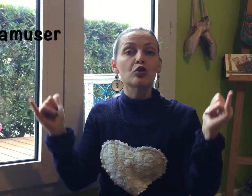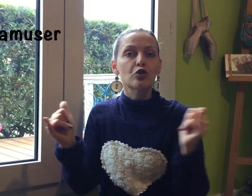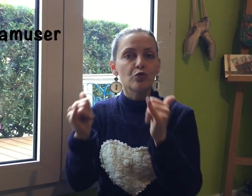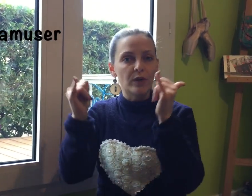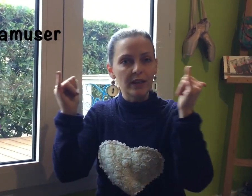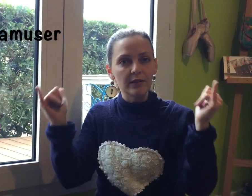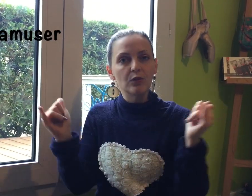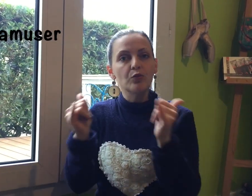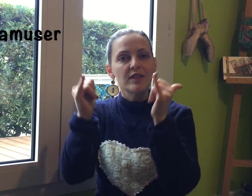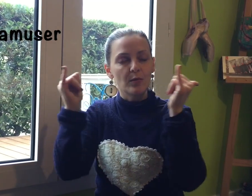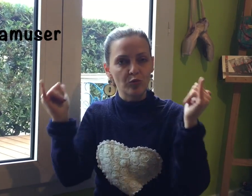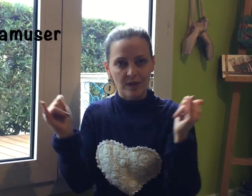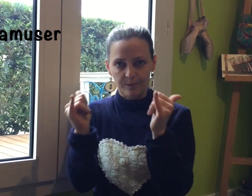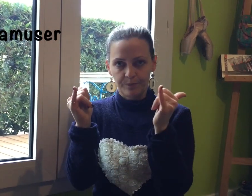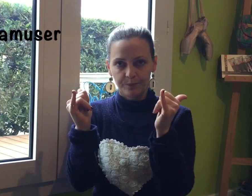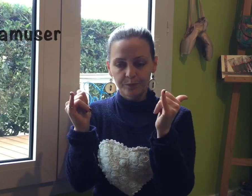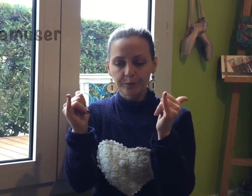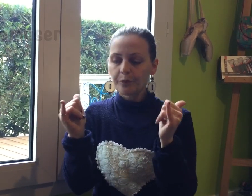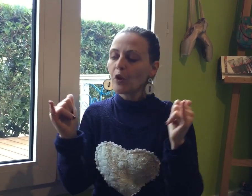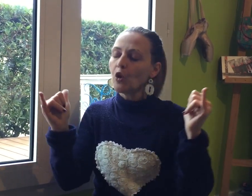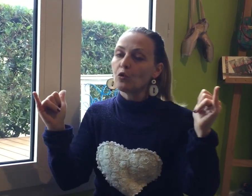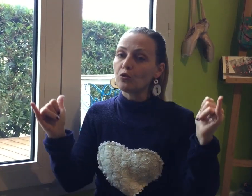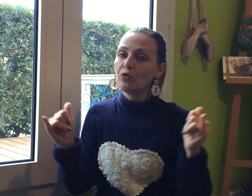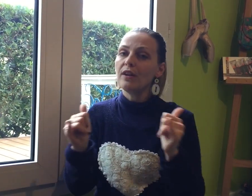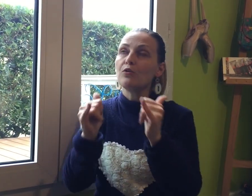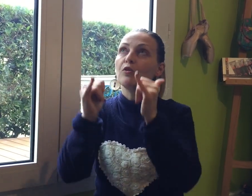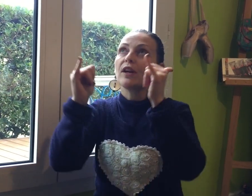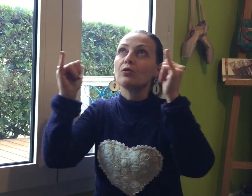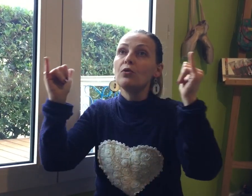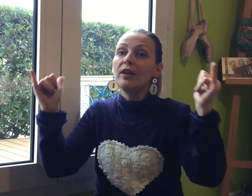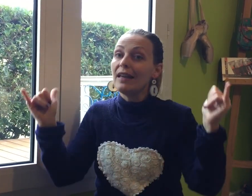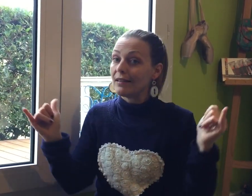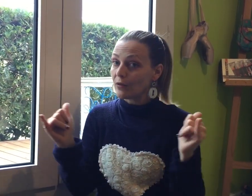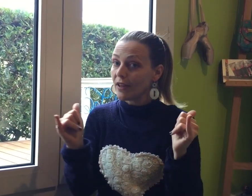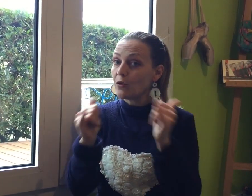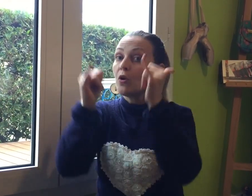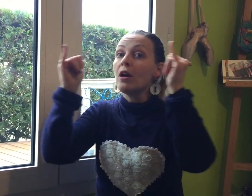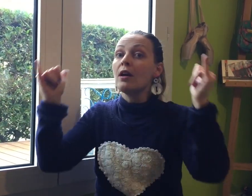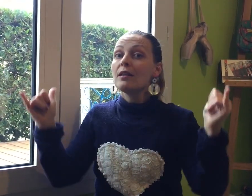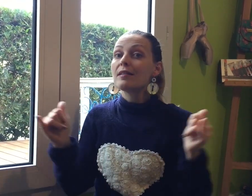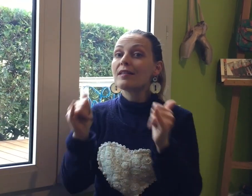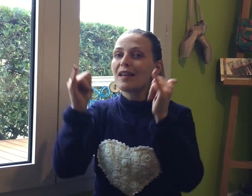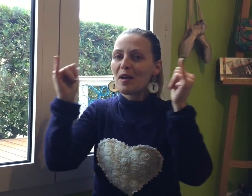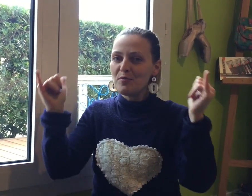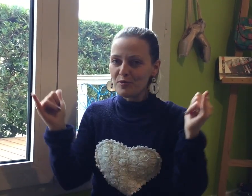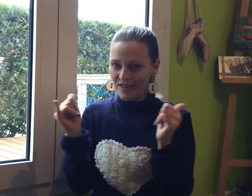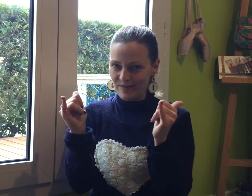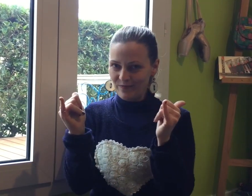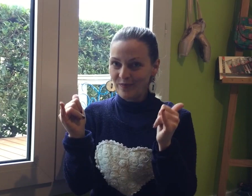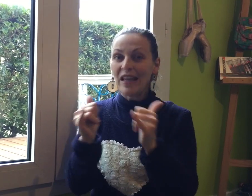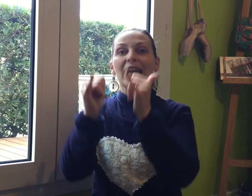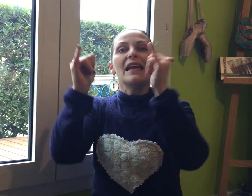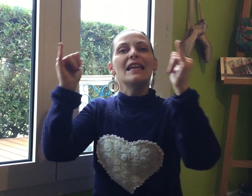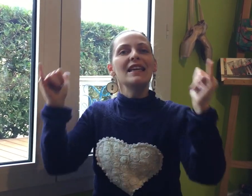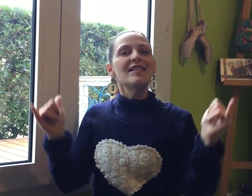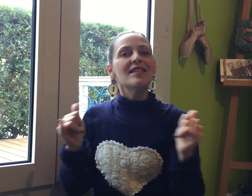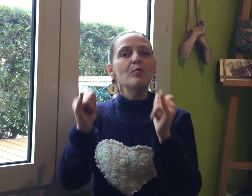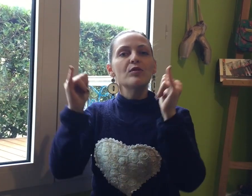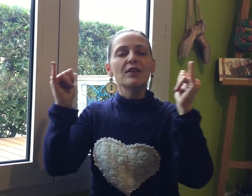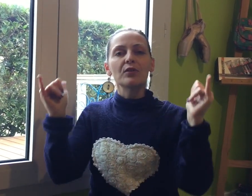jouer ou s'amuser Donc, tous les légumes au clair de lune étaient en train de s'amuser Ils s'amusaient